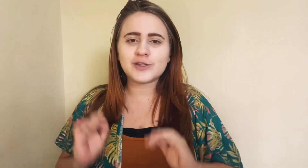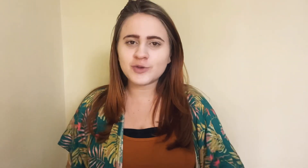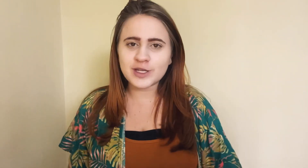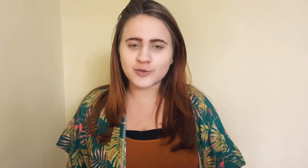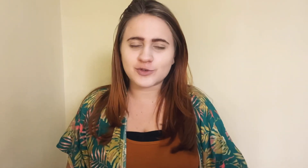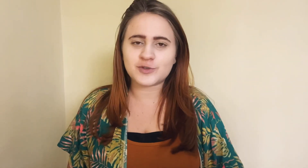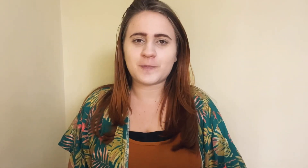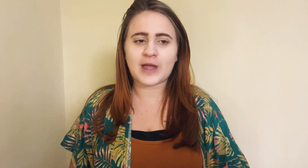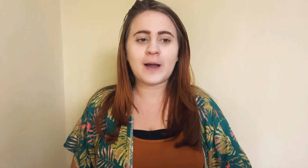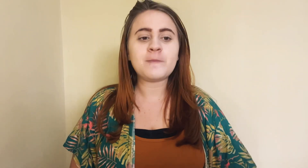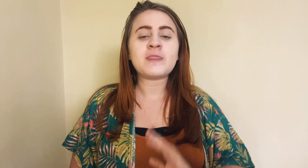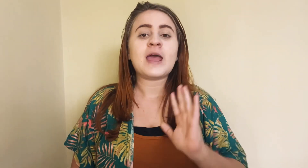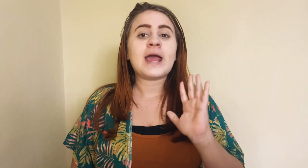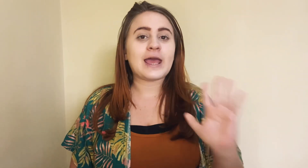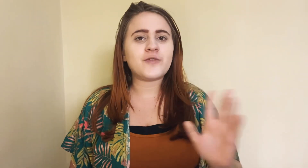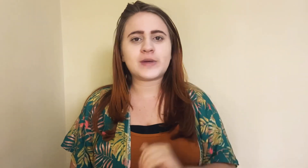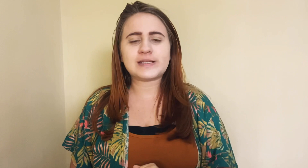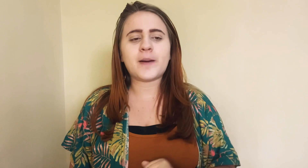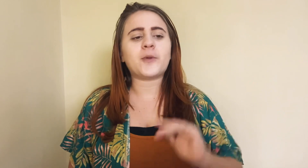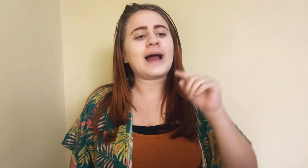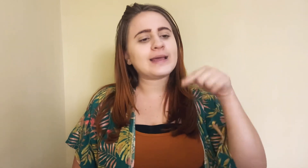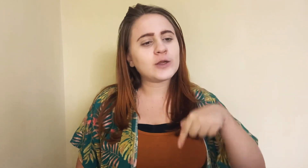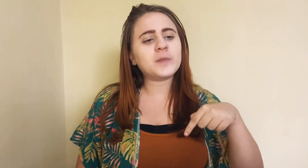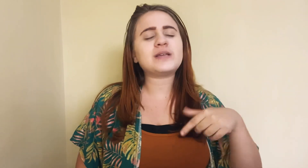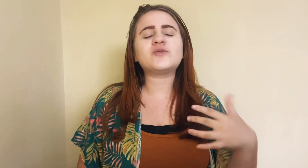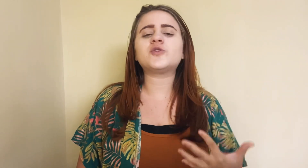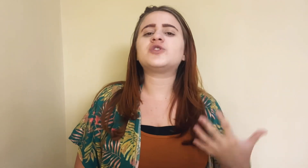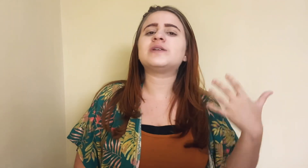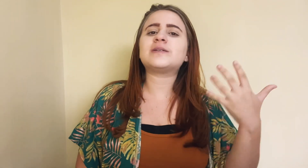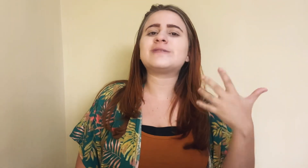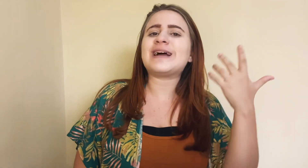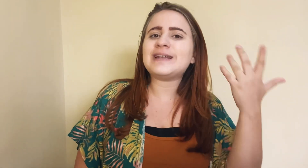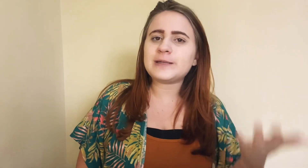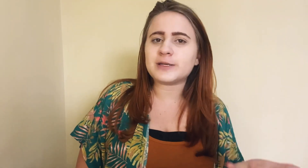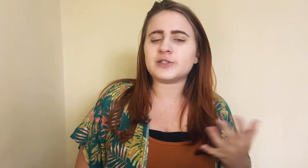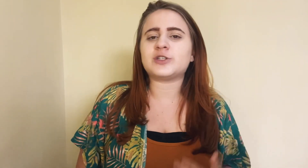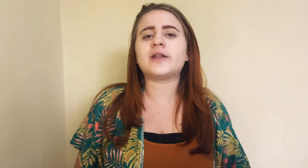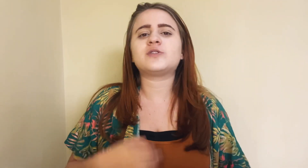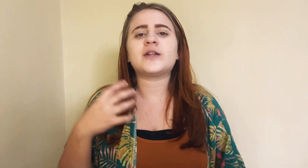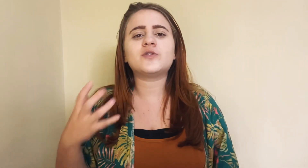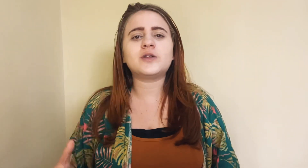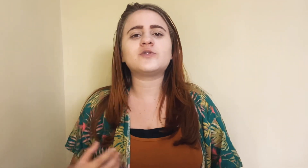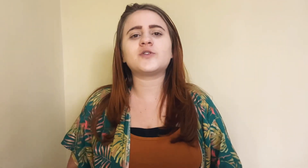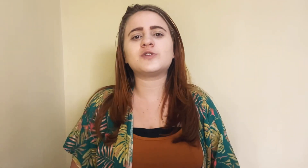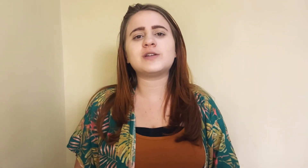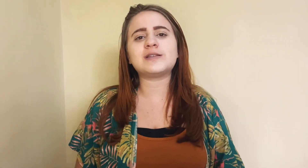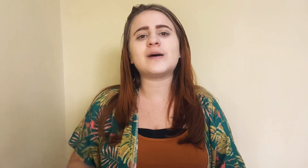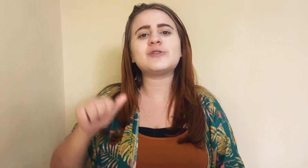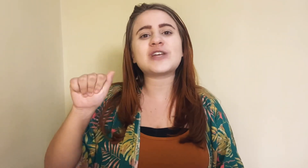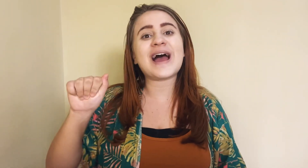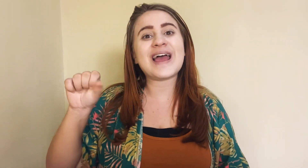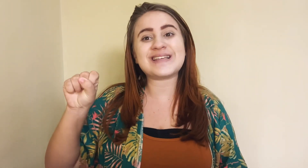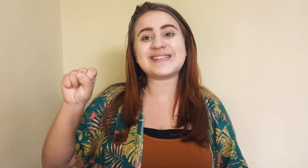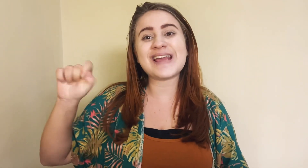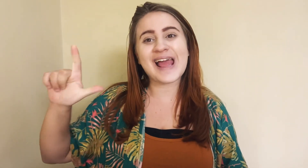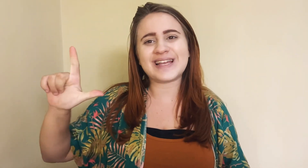Unidos, tá? Quer ver um exemplo? Aqui no Brasil nós utilizamos a Libras. Lá nos Estados Unidos nós utilizamos a SL.